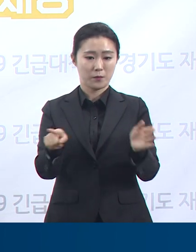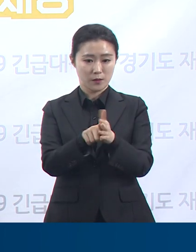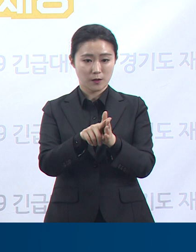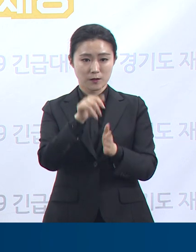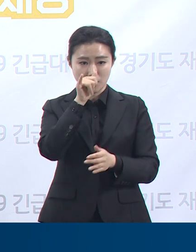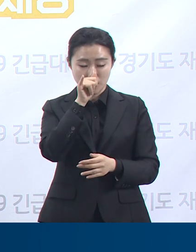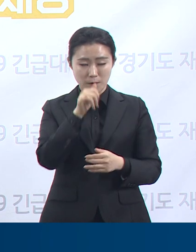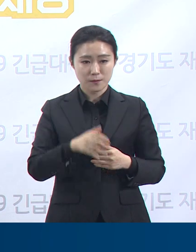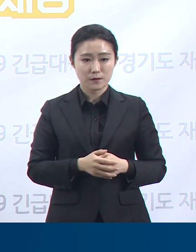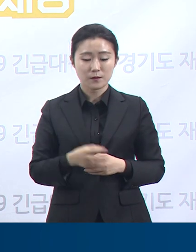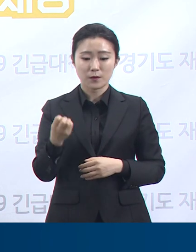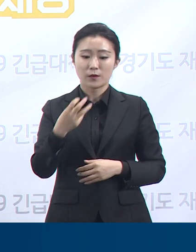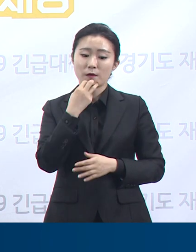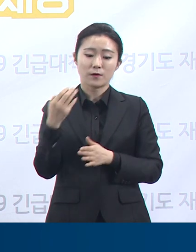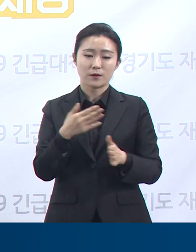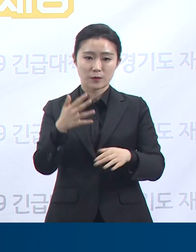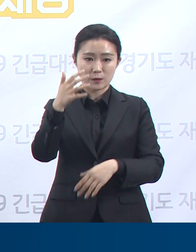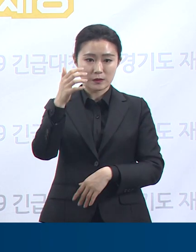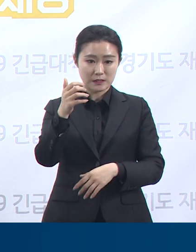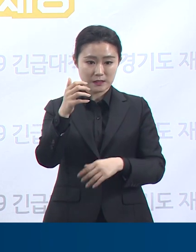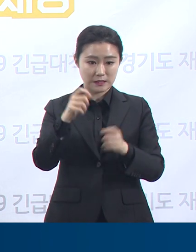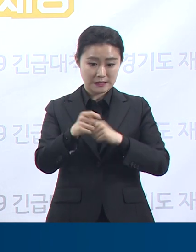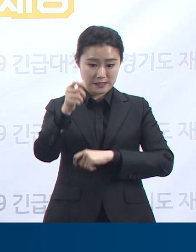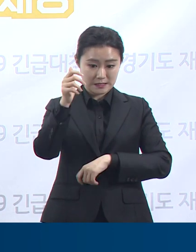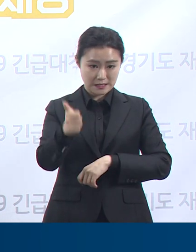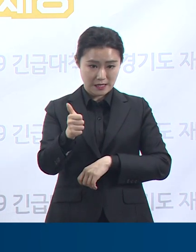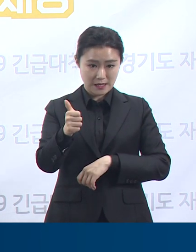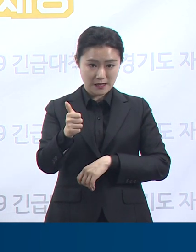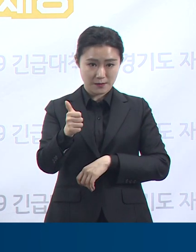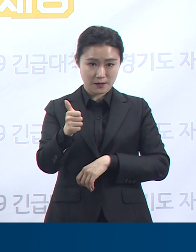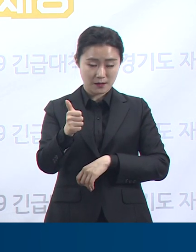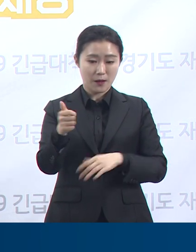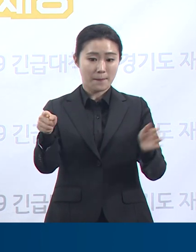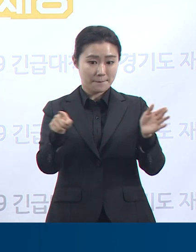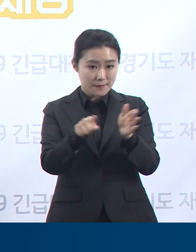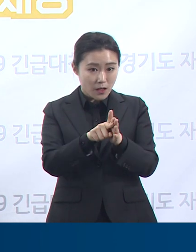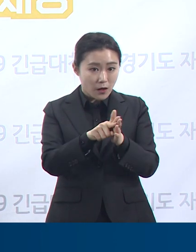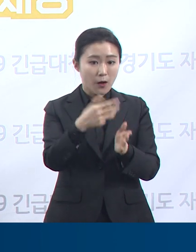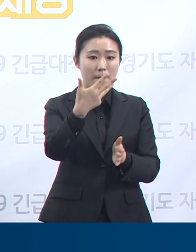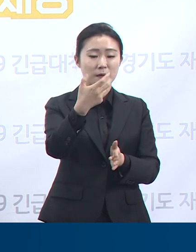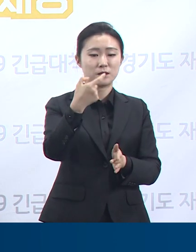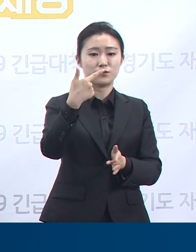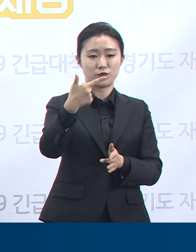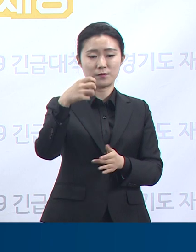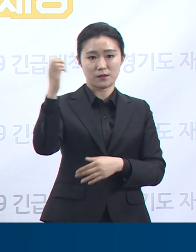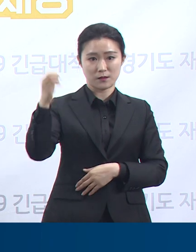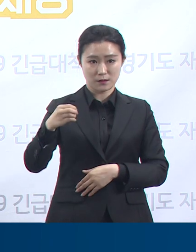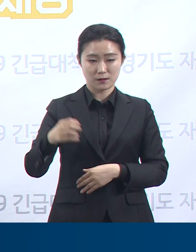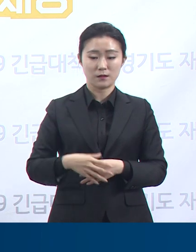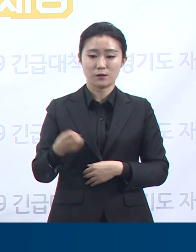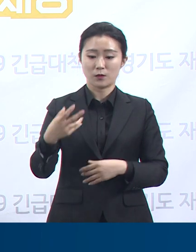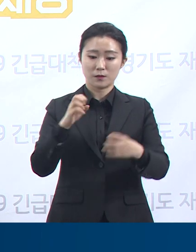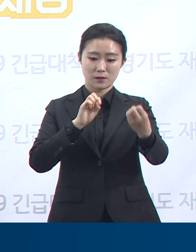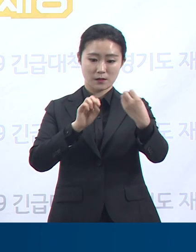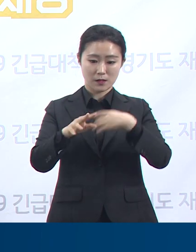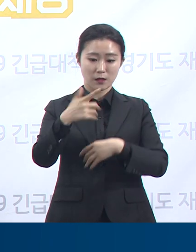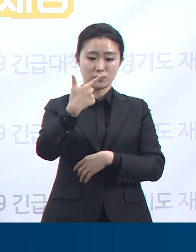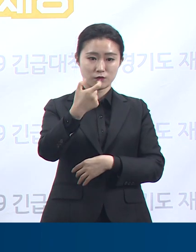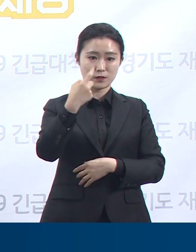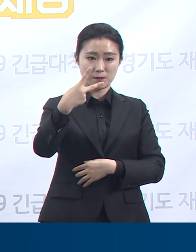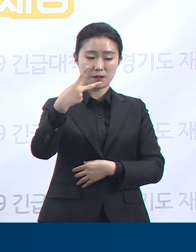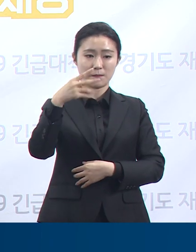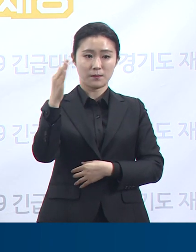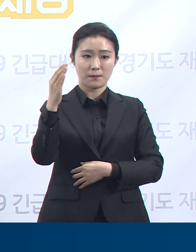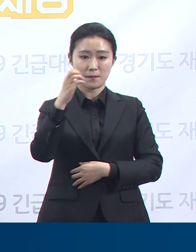도지사를 포함하는 도의 공적 신뢰는 85.6%였으며 응답자의 62.4%는 경기도의